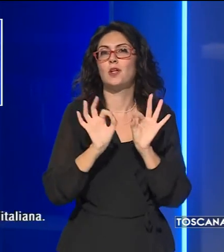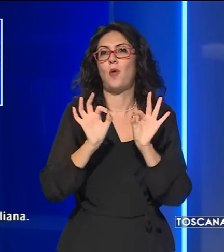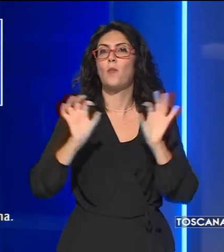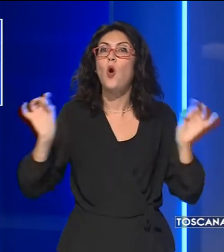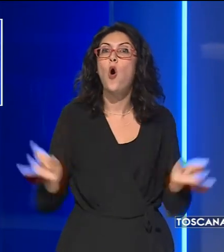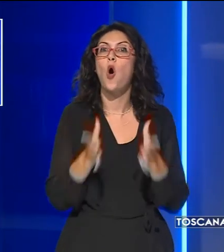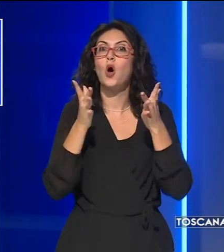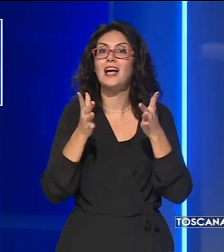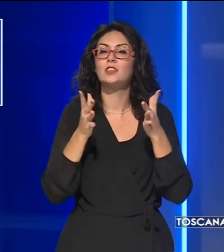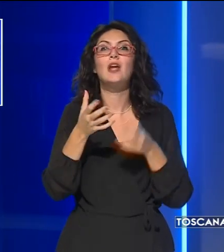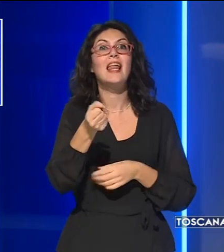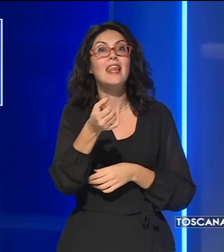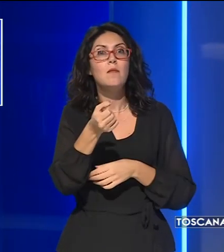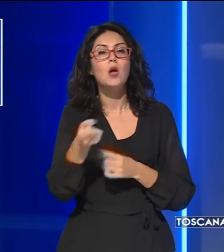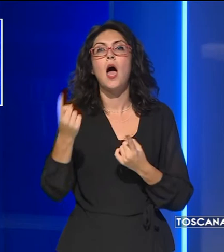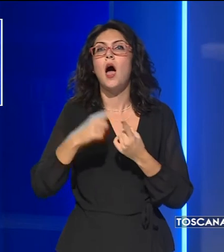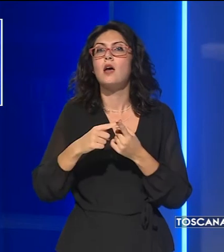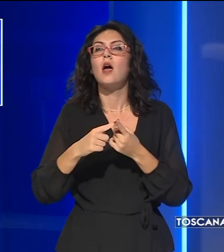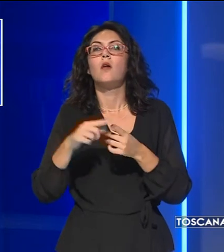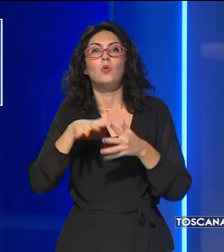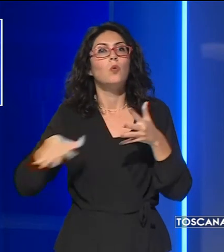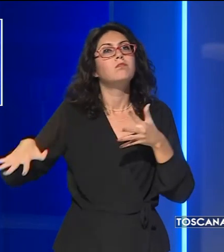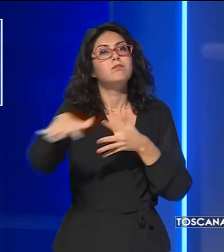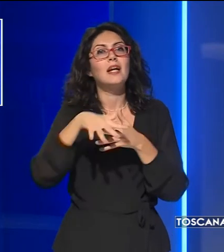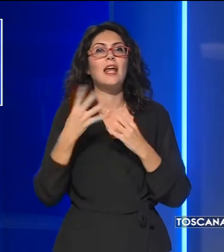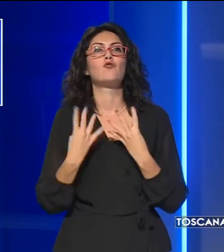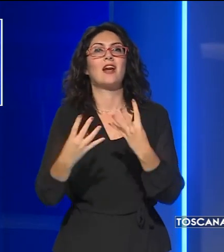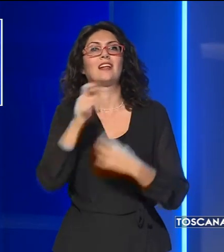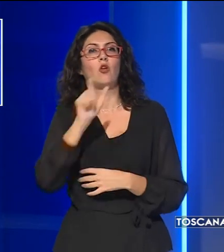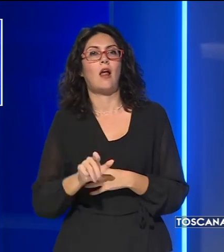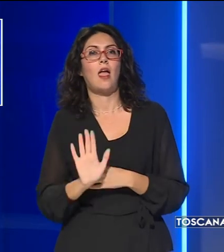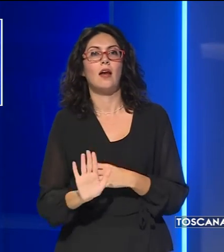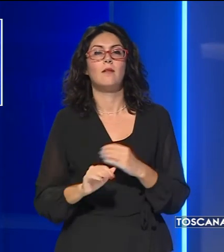nelle limonaie e tra i parterre del Giardino all'Italiana